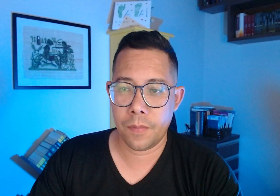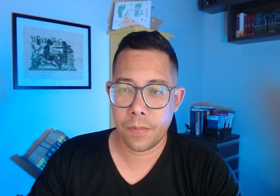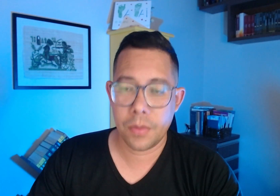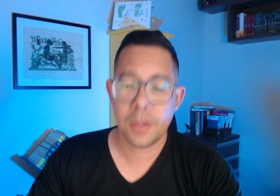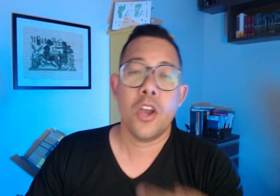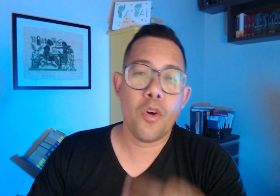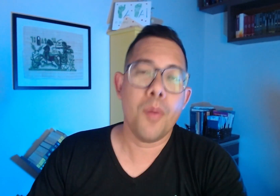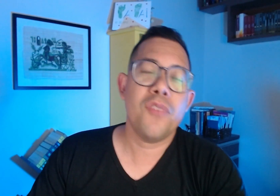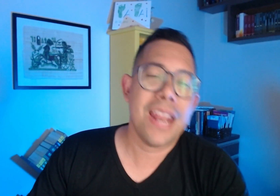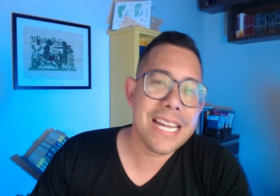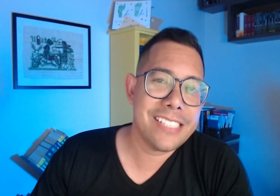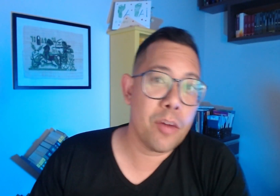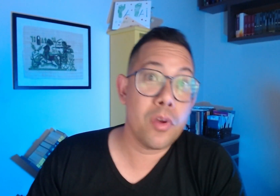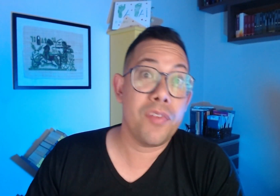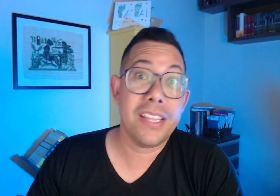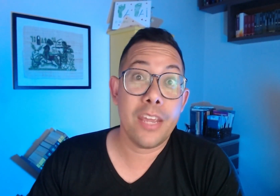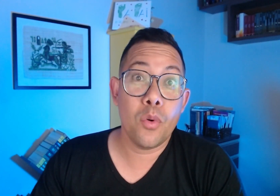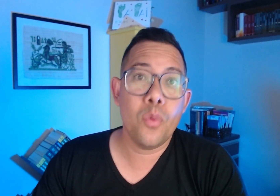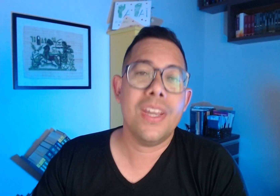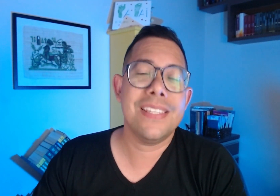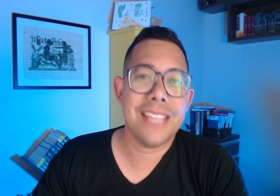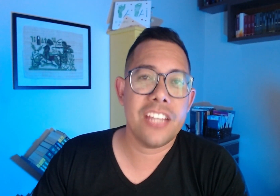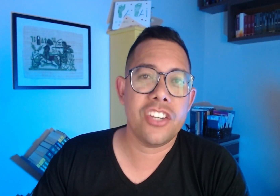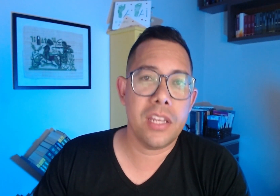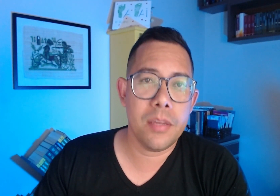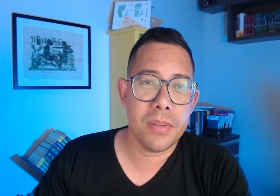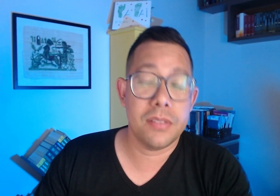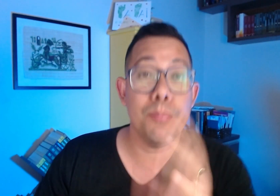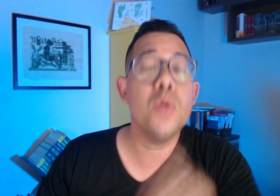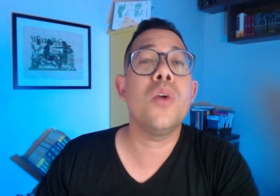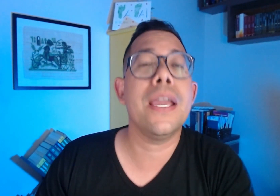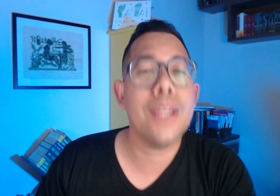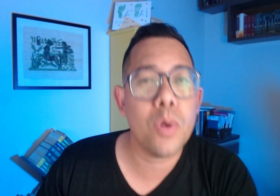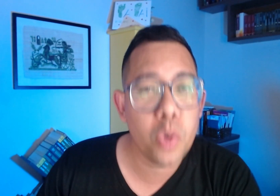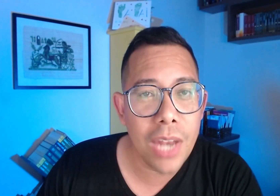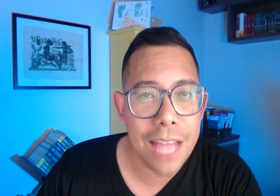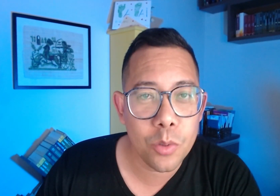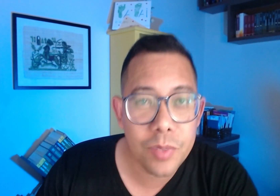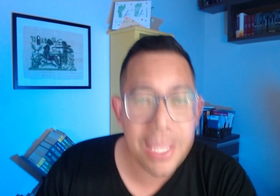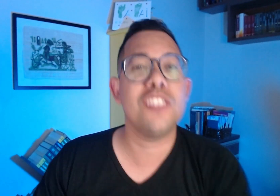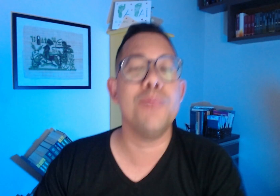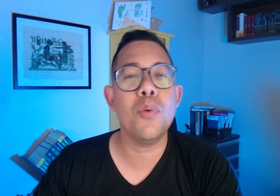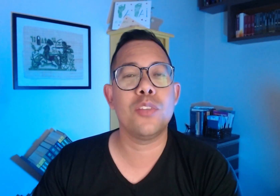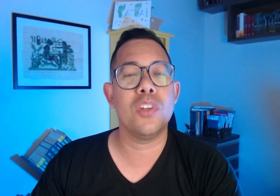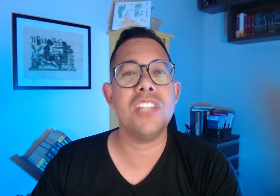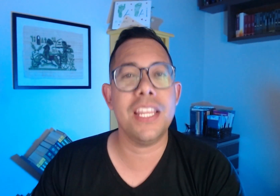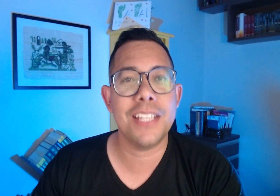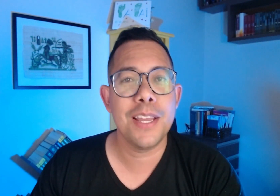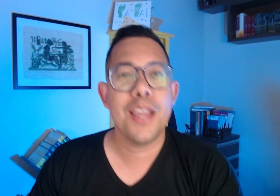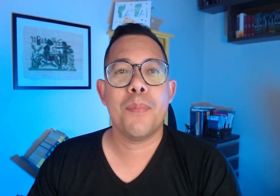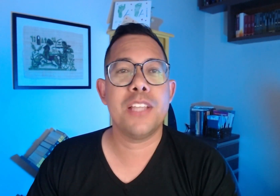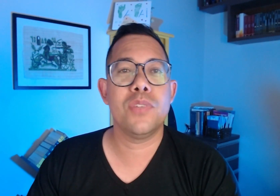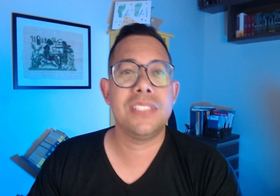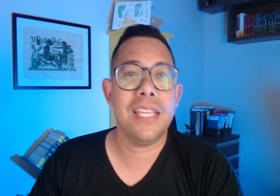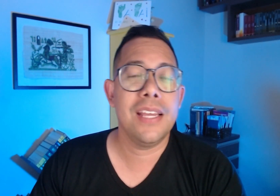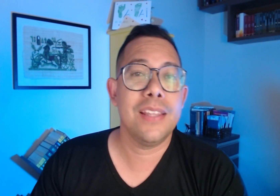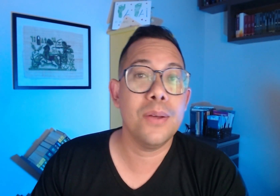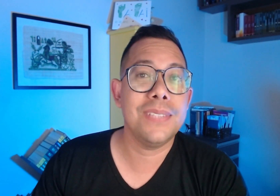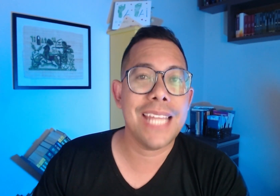Como falar Salmo 91 e 7 em Libras? Mil cairão ao teu lado, 10 mil à tua direita, mas você não será